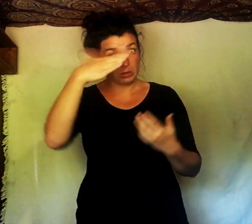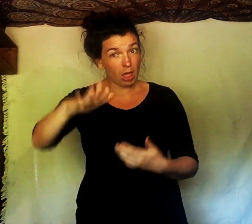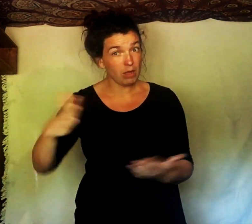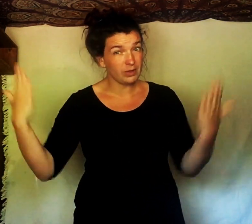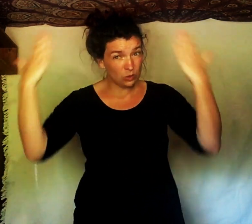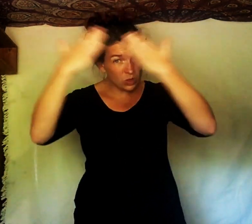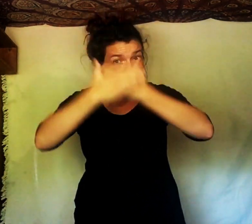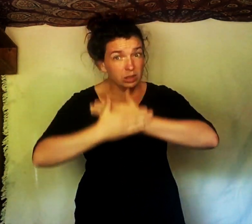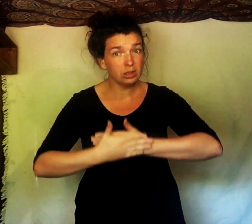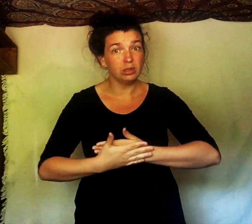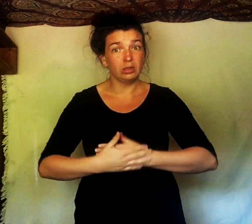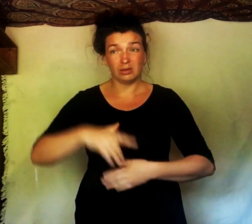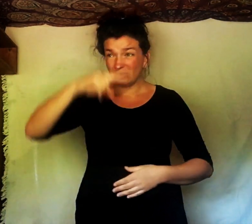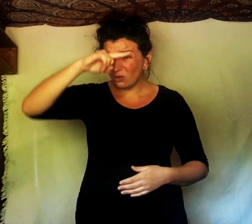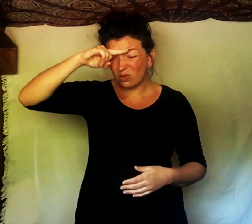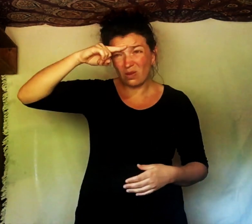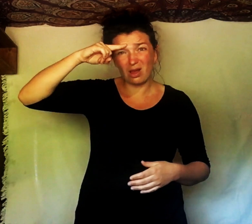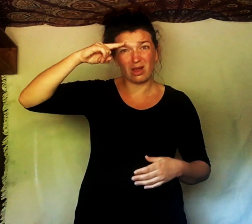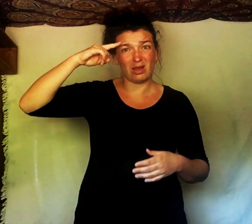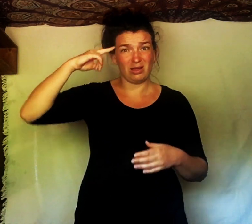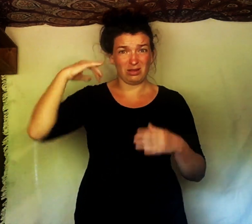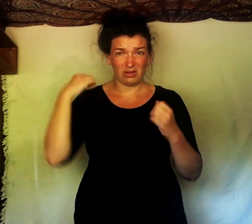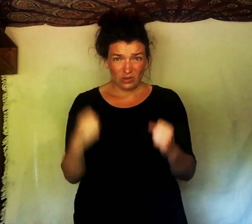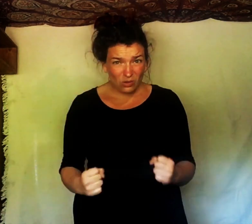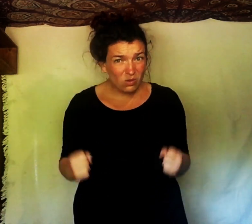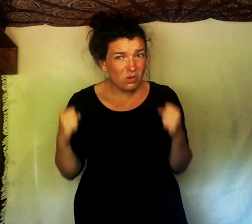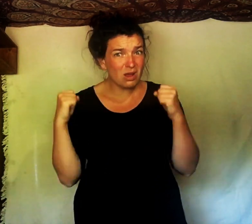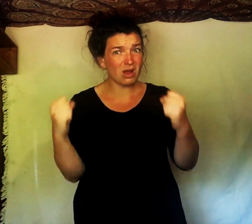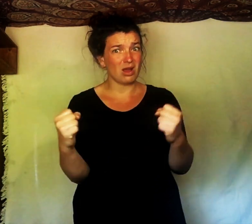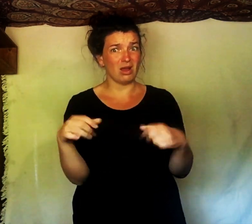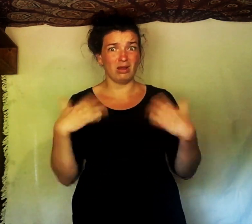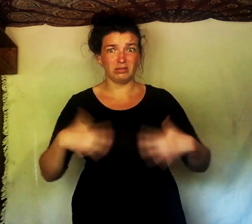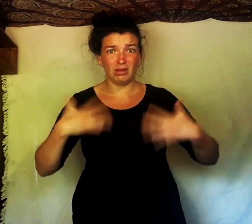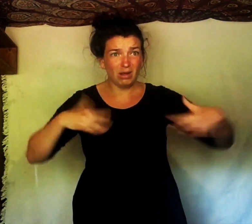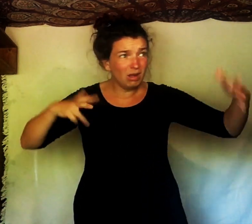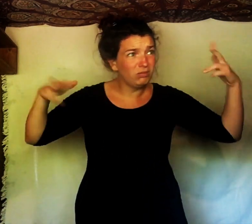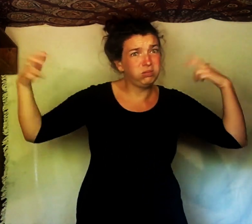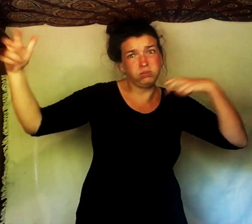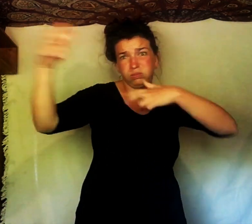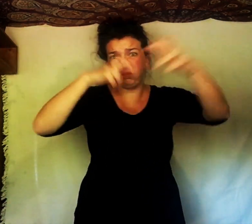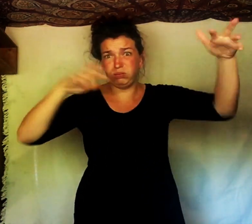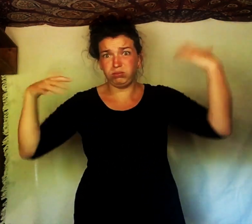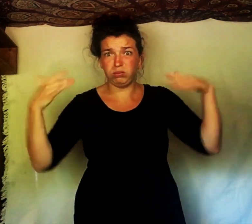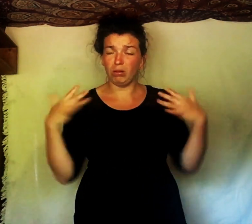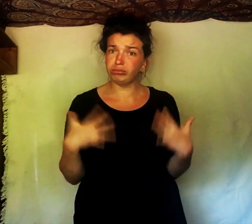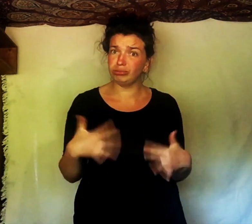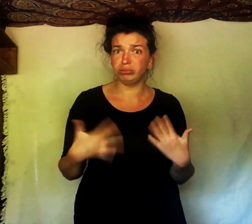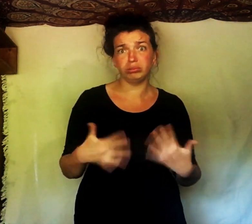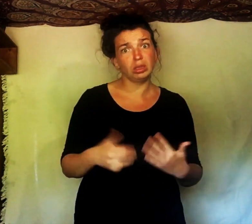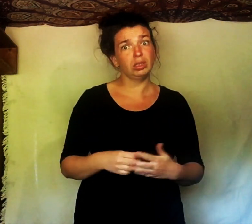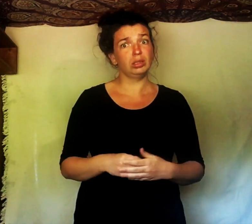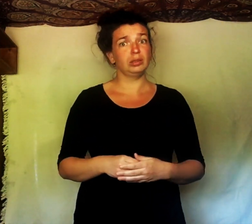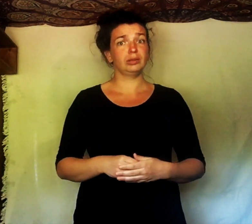Ils faisaient noir dans le bois et il leur fallut du courage parce que ça grouillait tout autour d'eux.